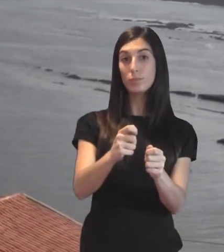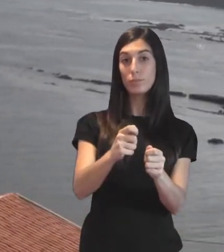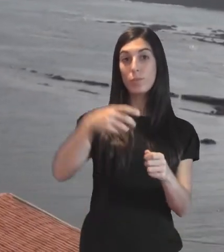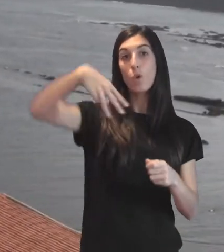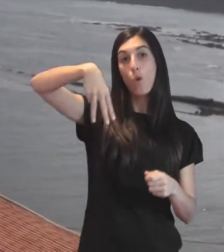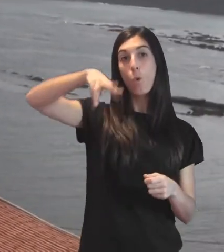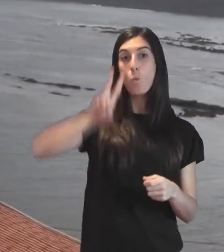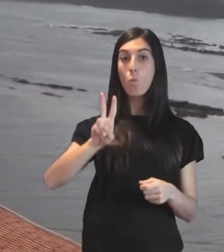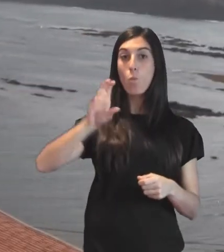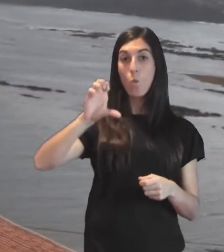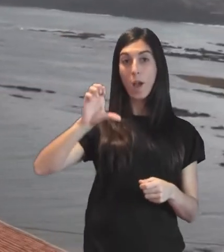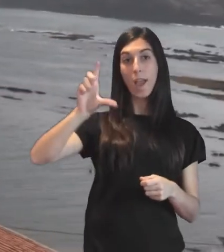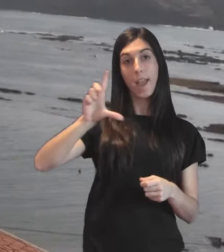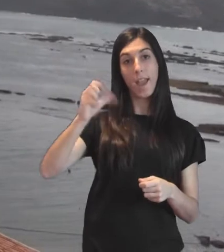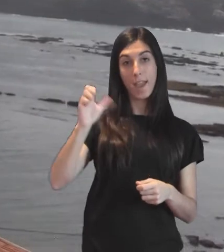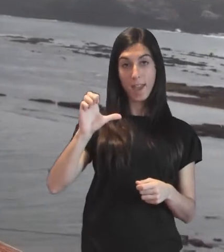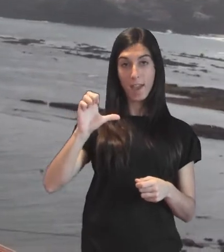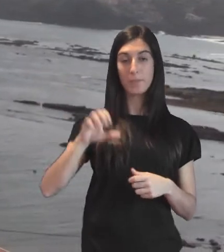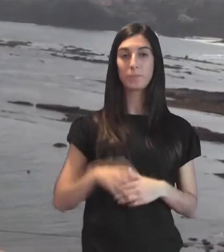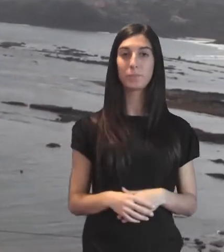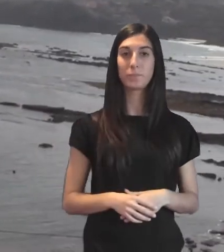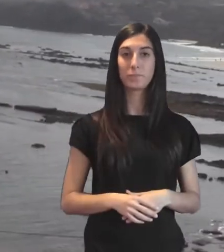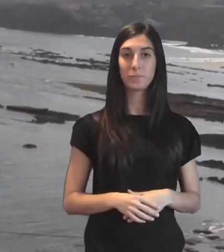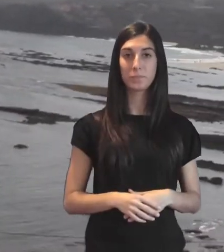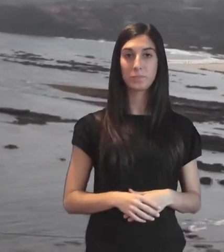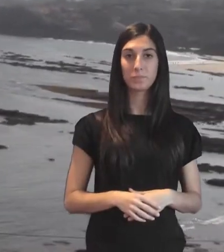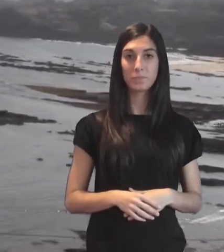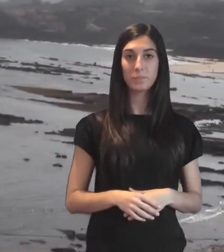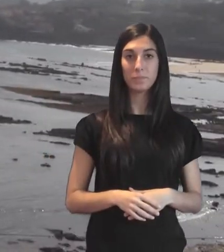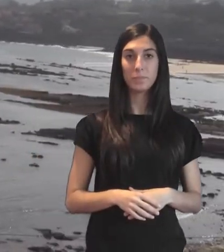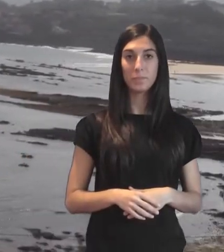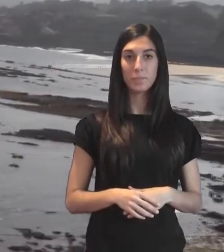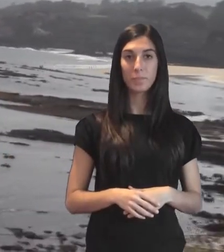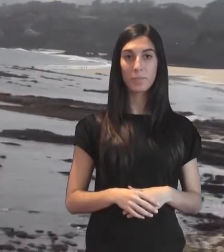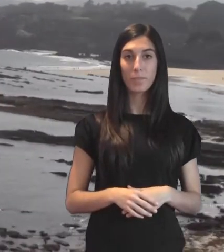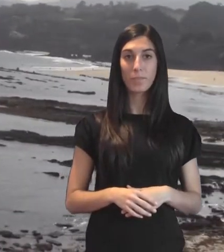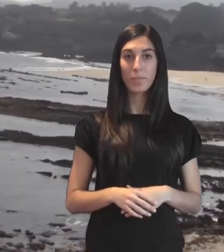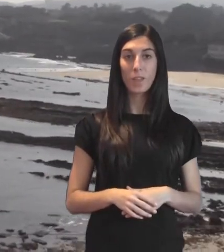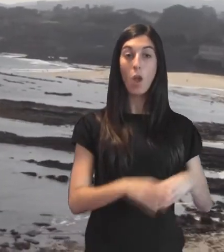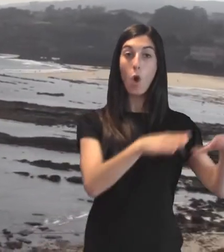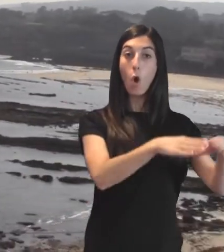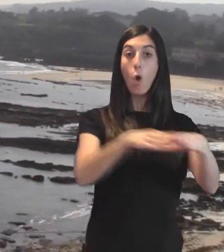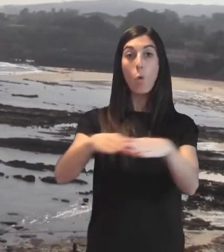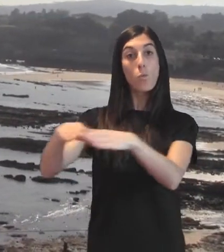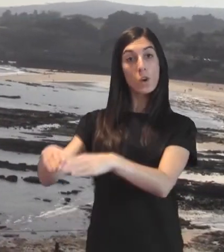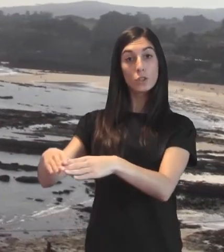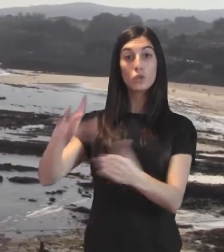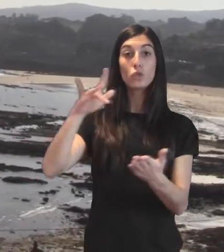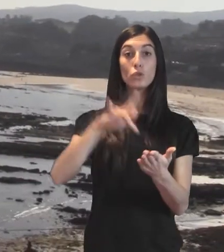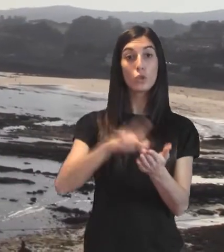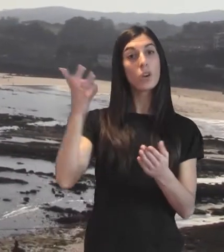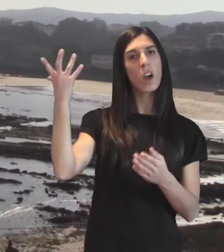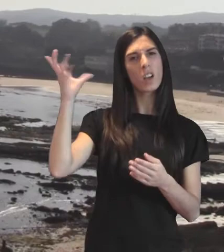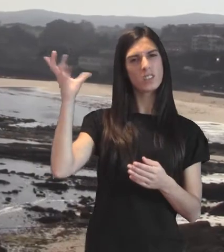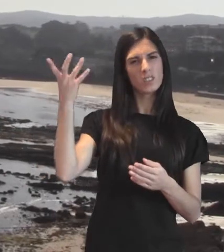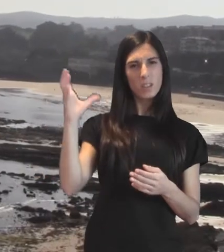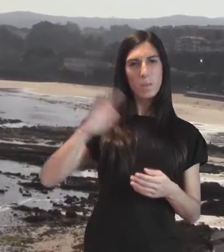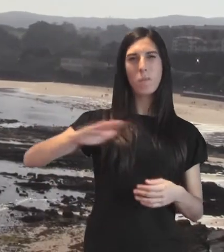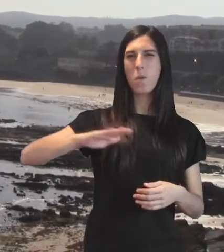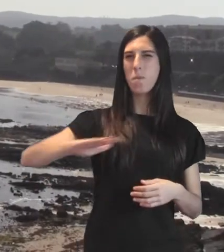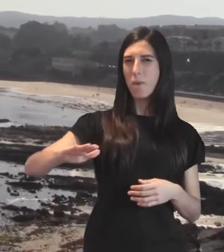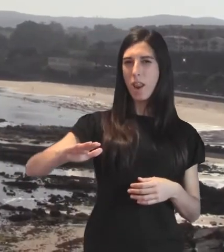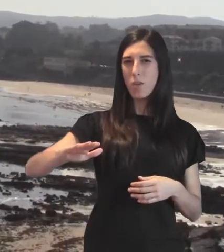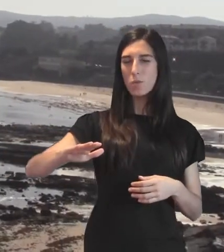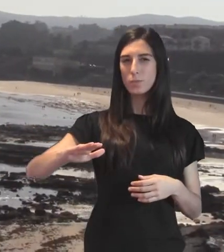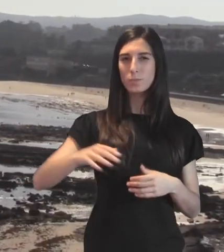100 años de obras que fueron sufragadas por los propios vecinos, gracias a los ingresos de la actividad ballenera. Hasta ese momento las pinazas usadas para la